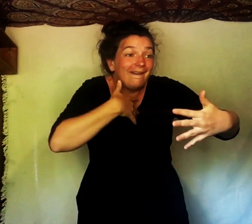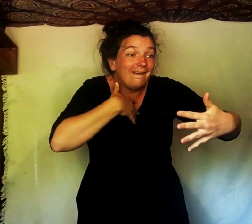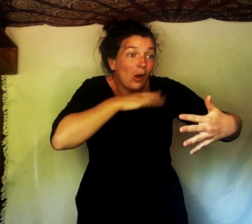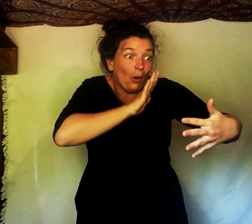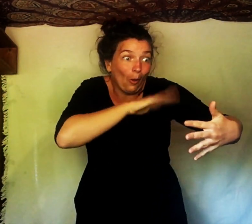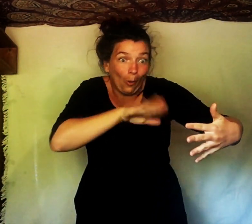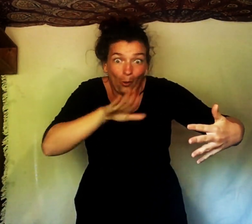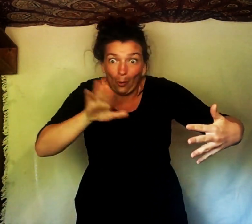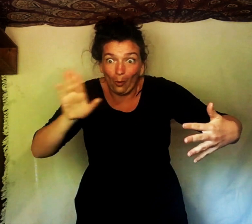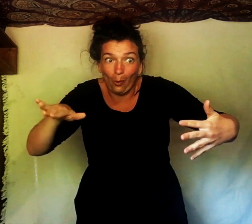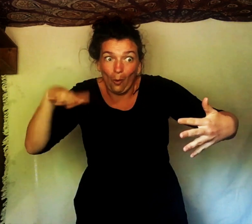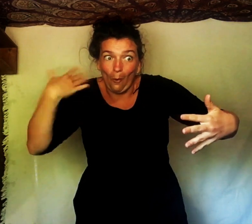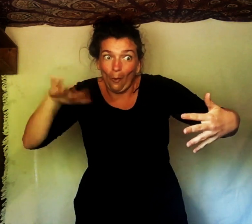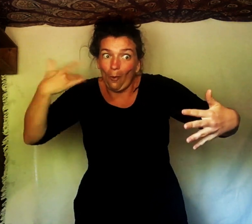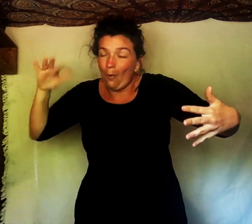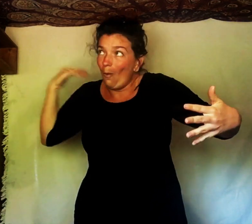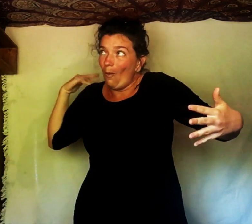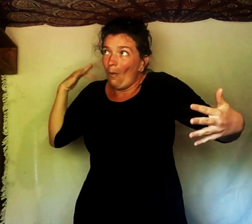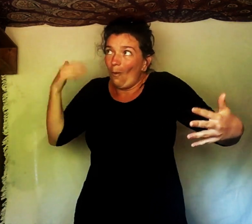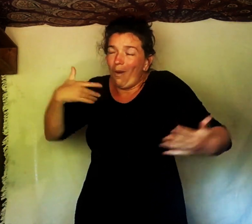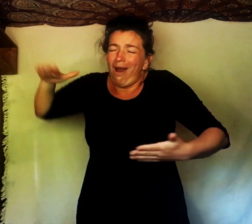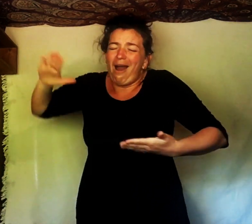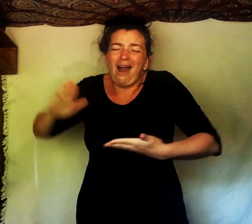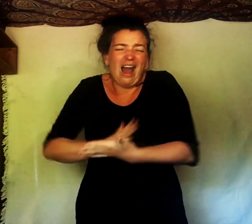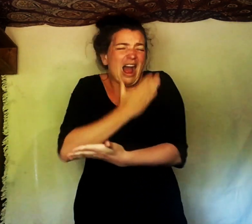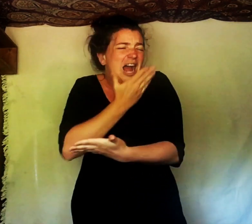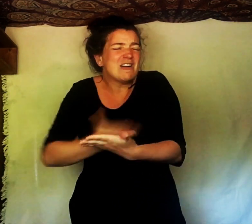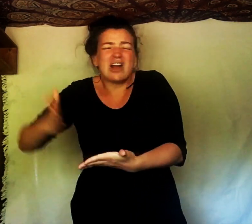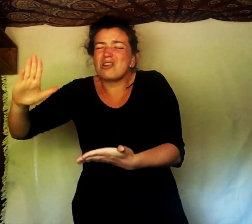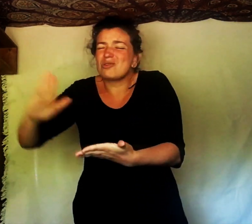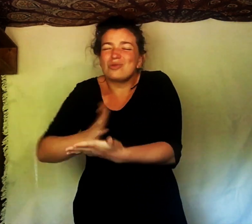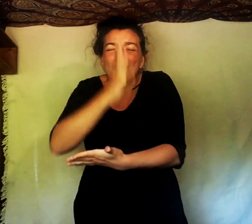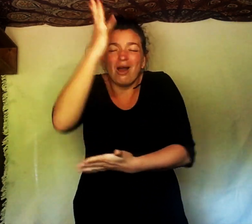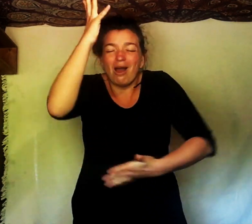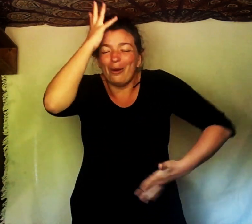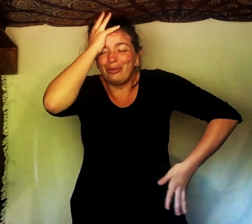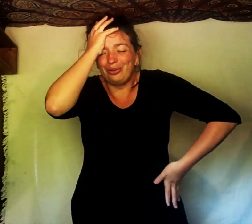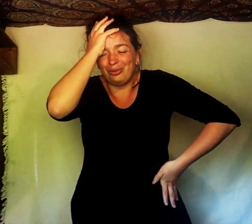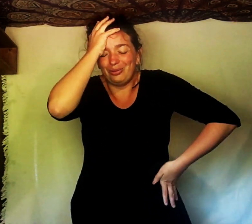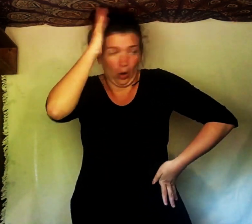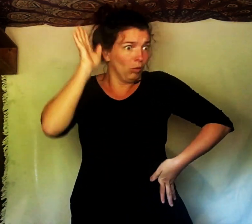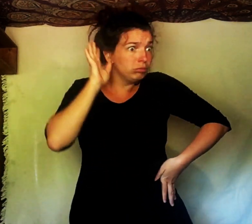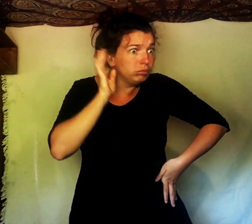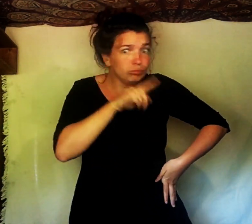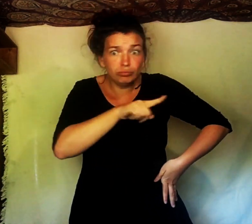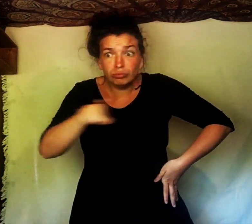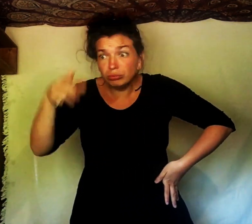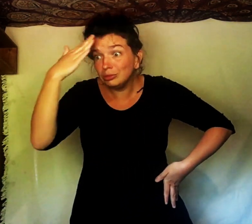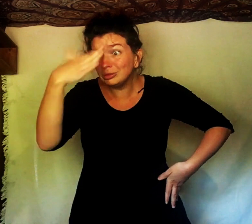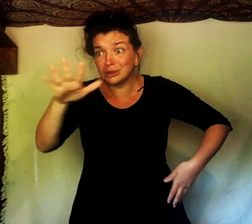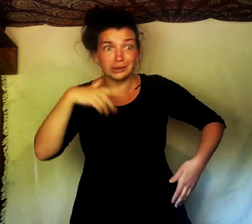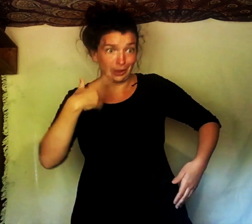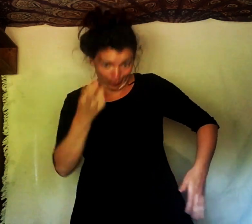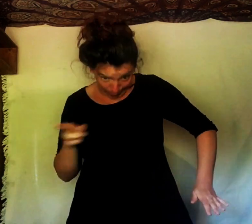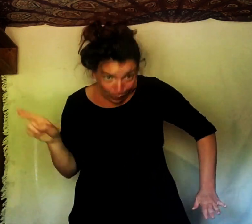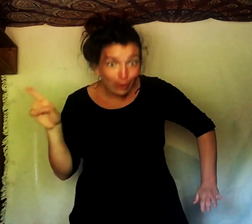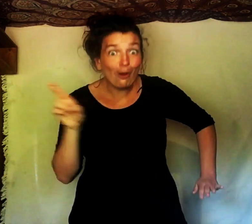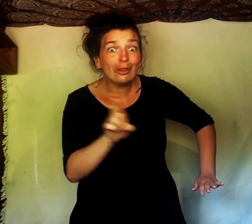« Que d'histoire ! » dit leur maman chouette. « Vous saviez que j'allais rentrer